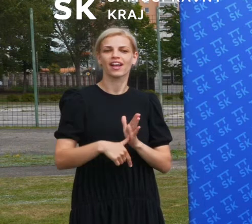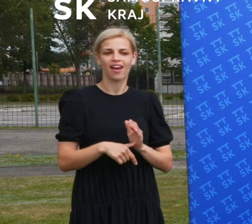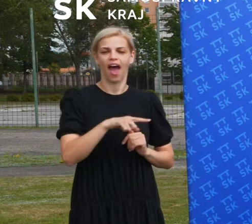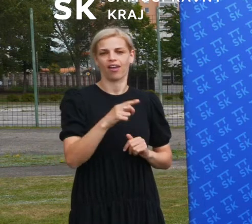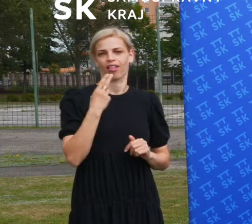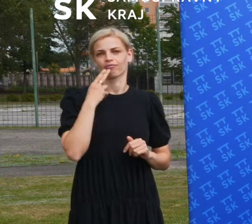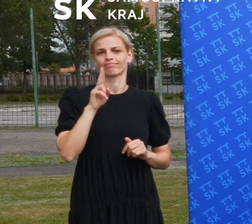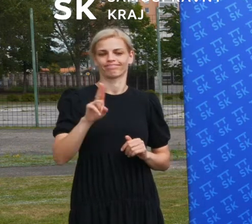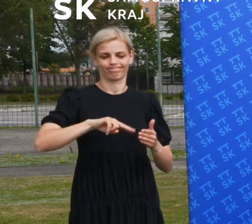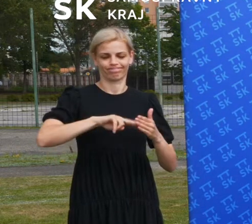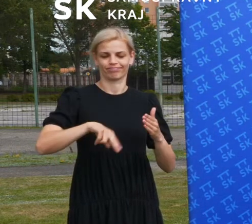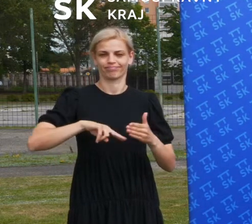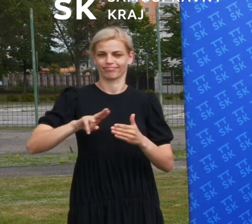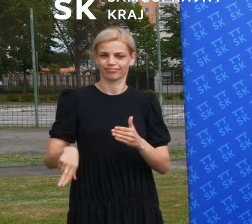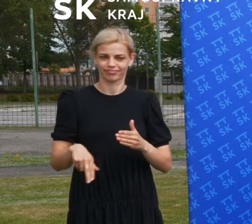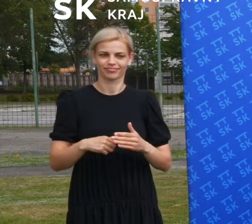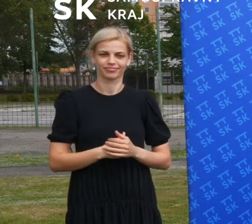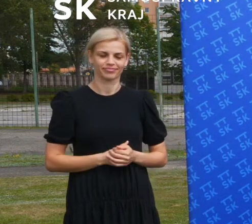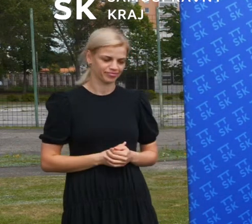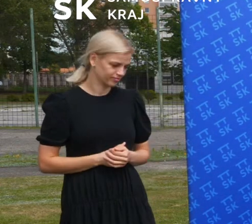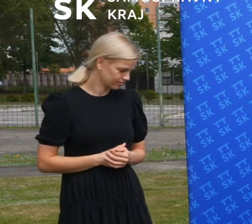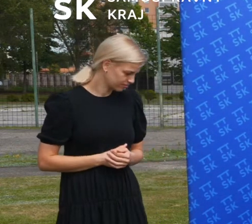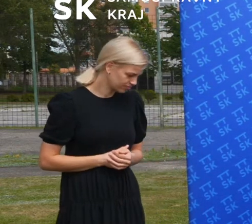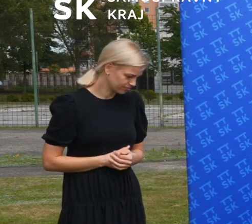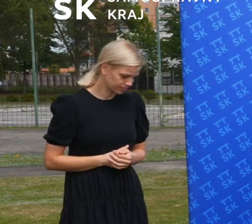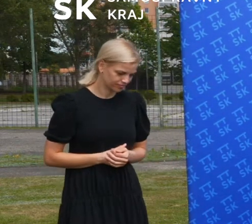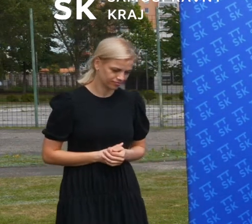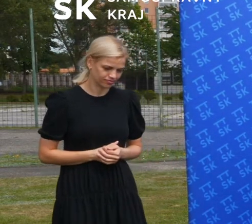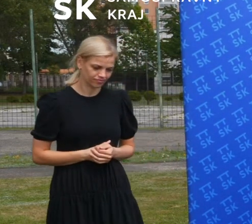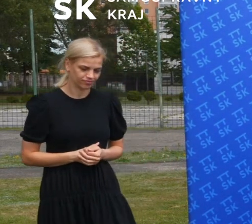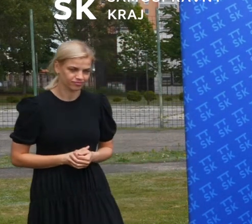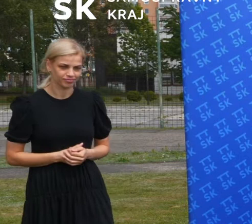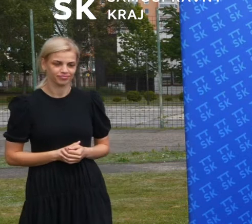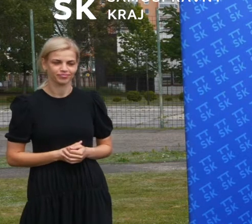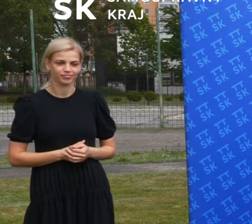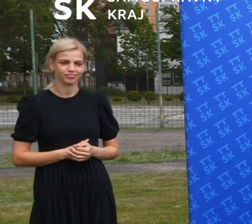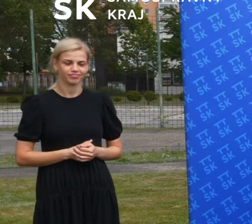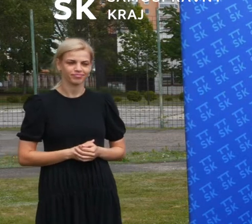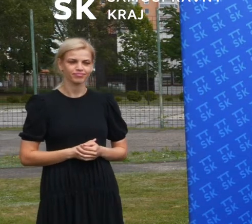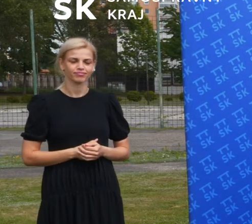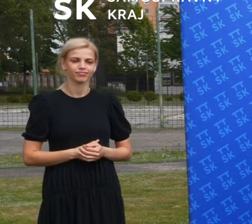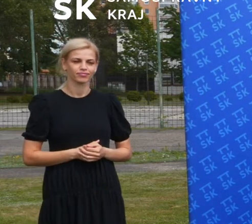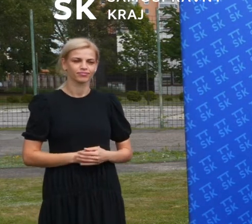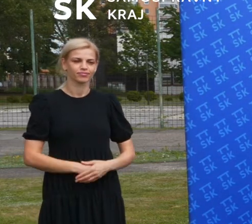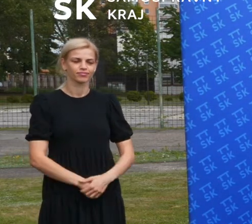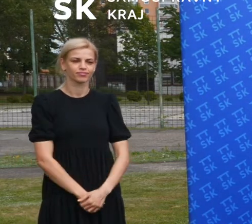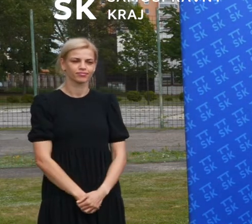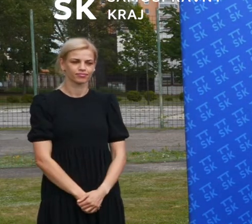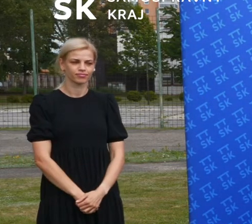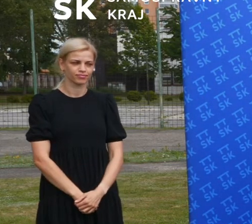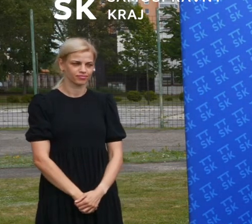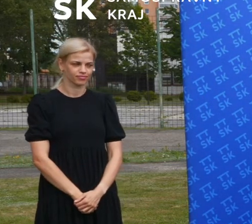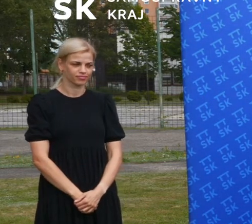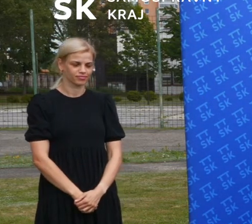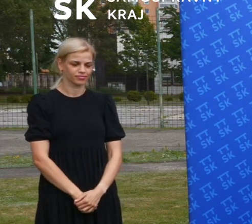záväzku hlási, čo sme teraz podpísali. Ďakujem pekne. Užením, že sa nám to podarí spoločne. Asi si spravíme